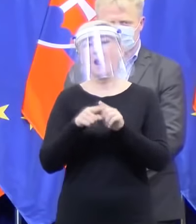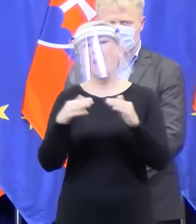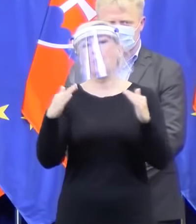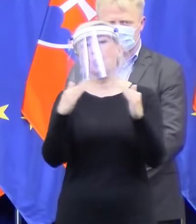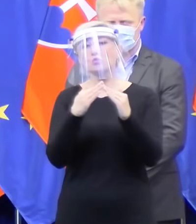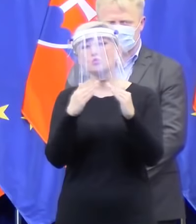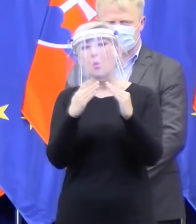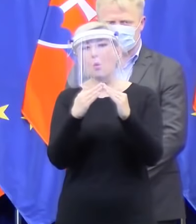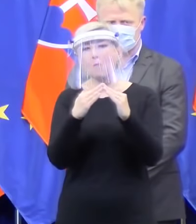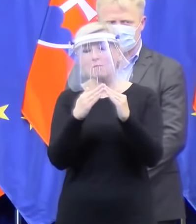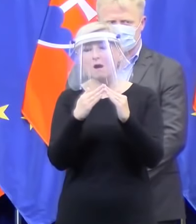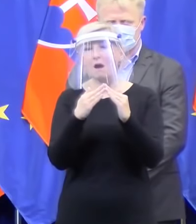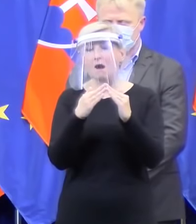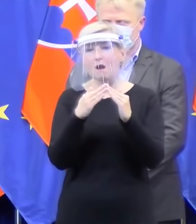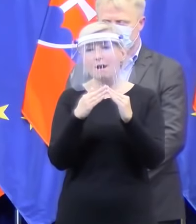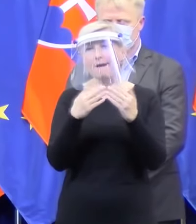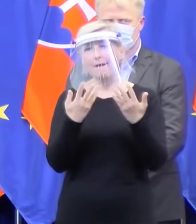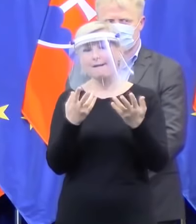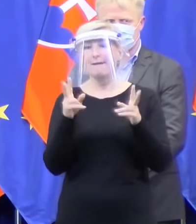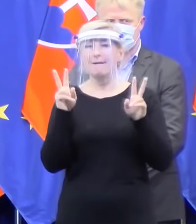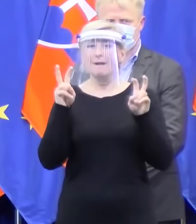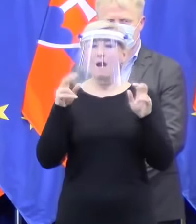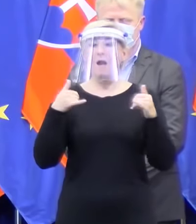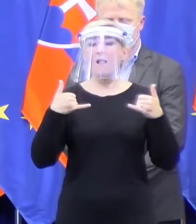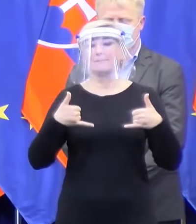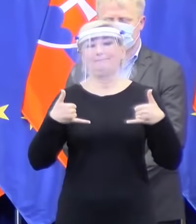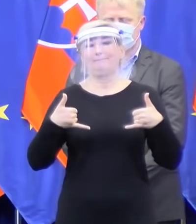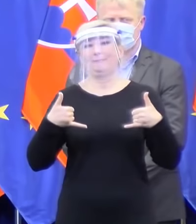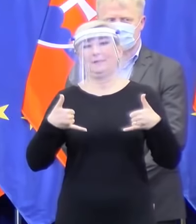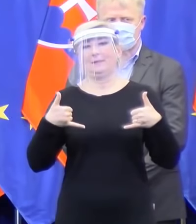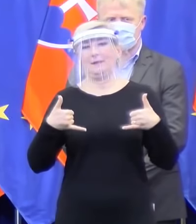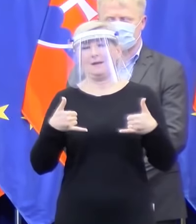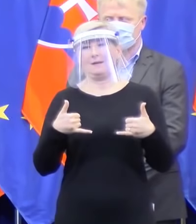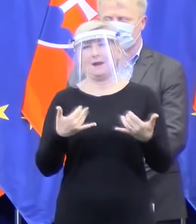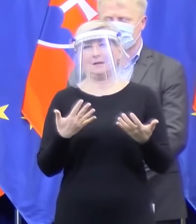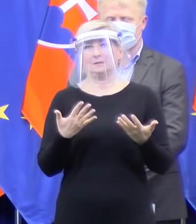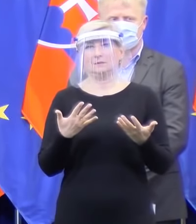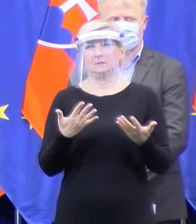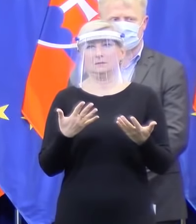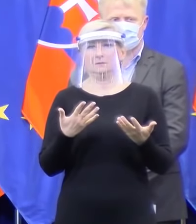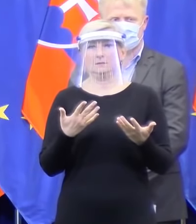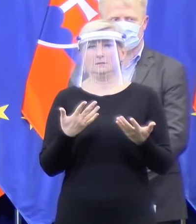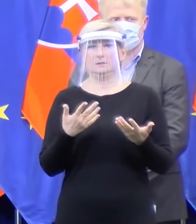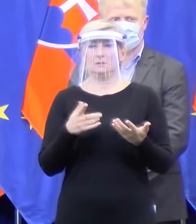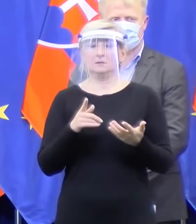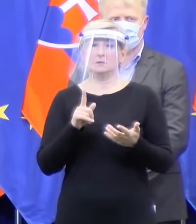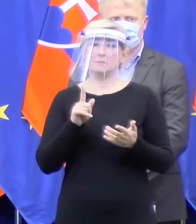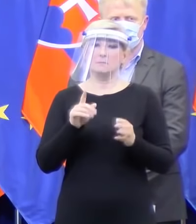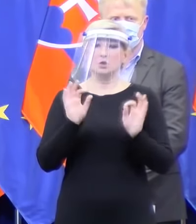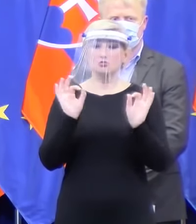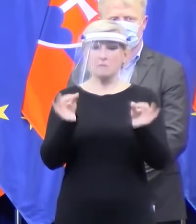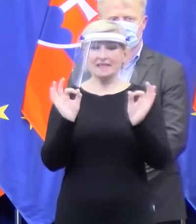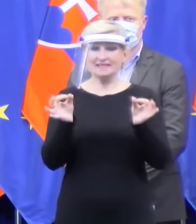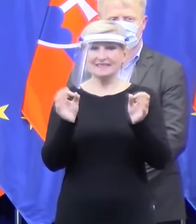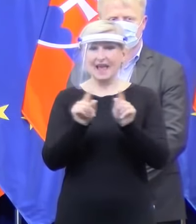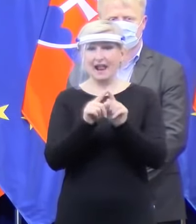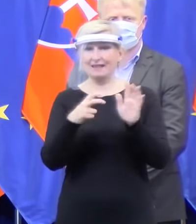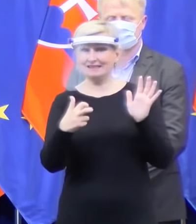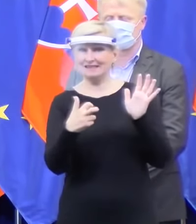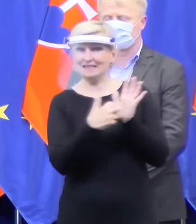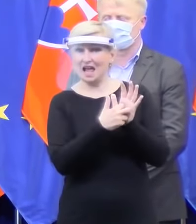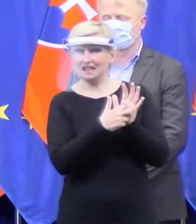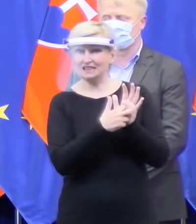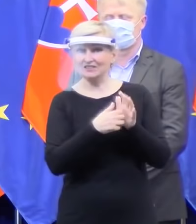profesionálne použitie. Ale teraz sa tu nehrajme oslovíčka, že či teraz má to nejaký špeciálny certifikát. Ide